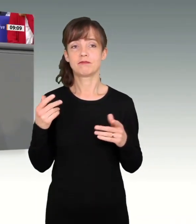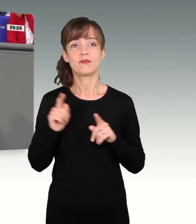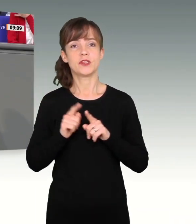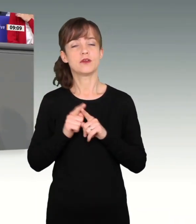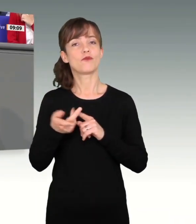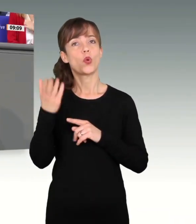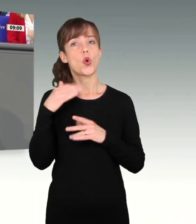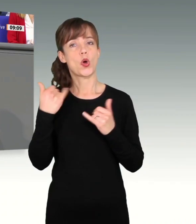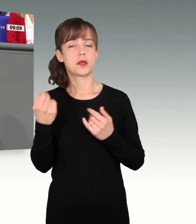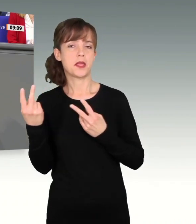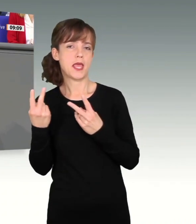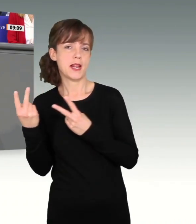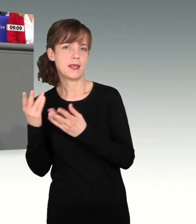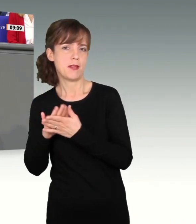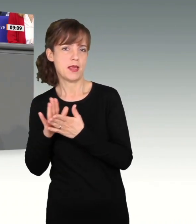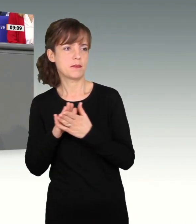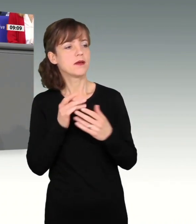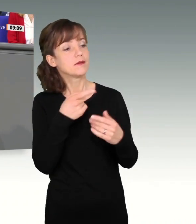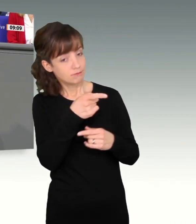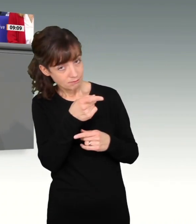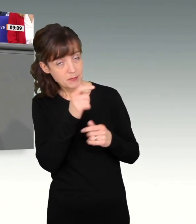Ich will Ihnen deshalb eine klare Zusage geben.